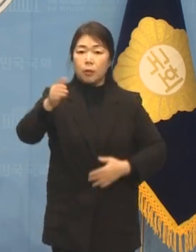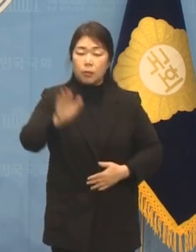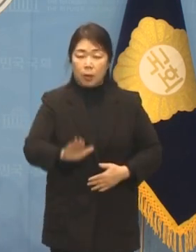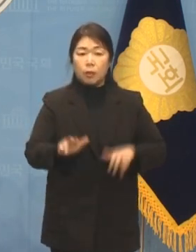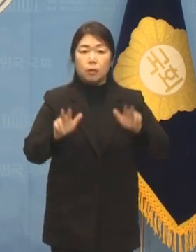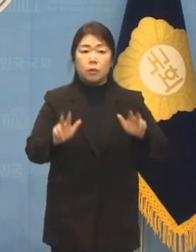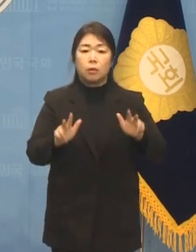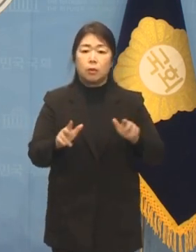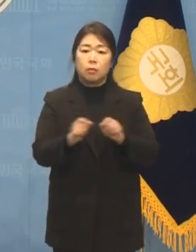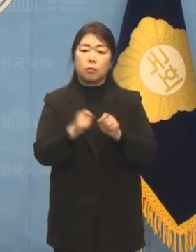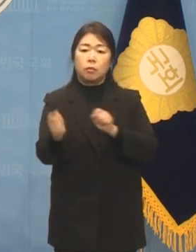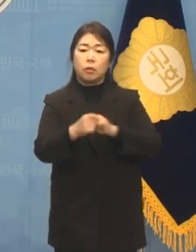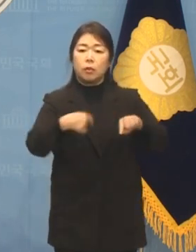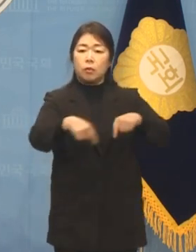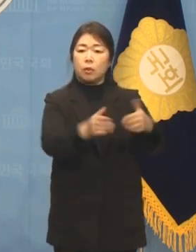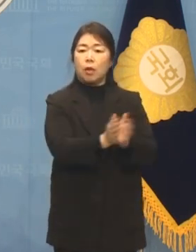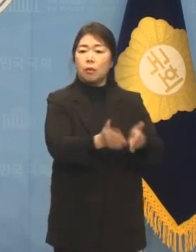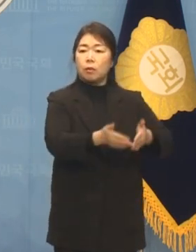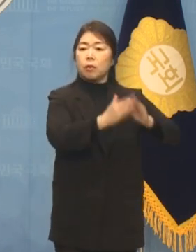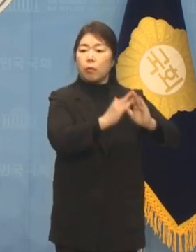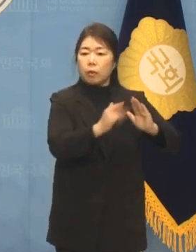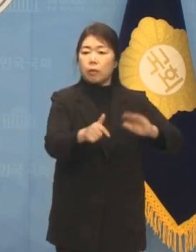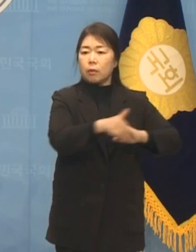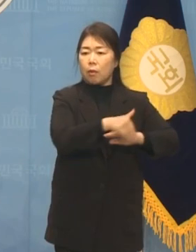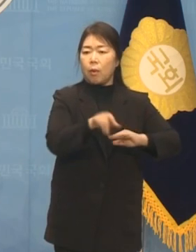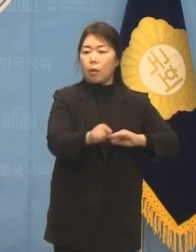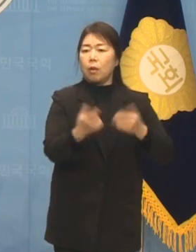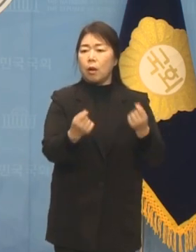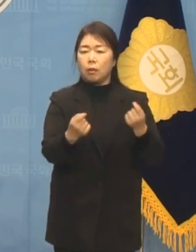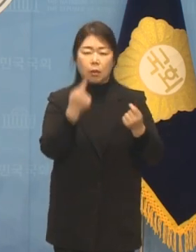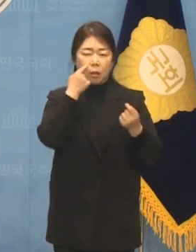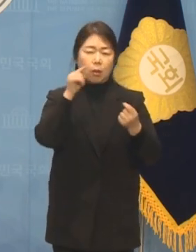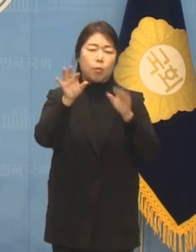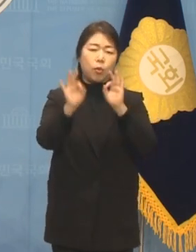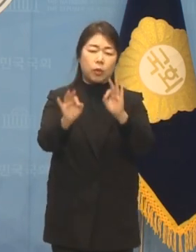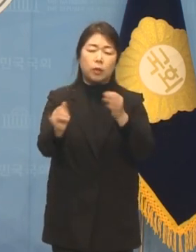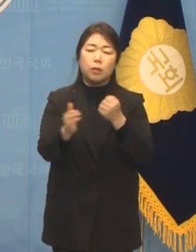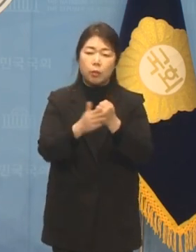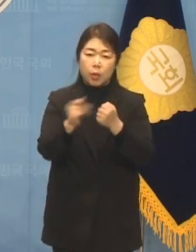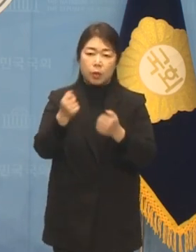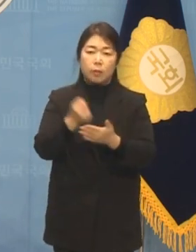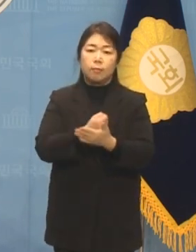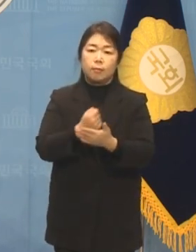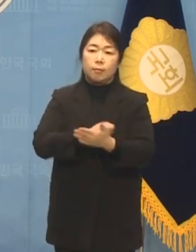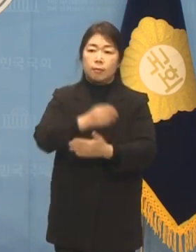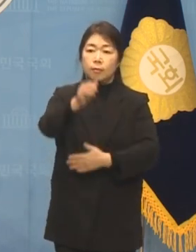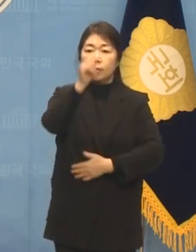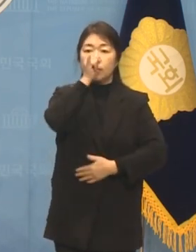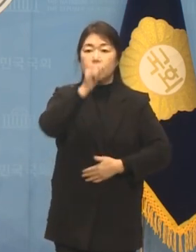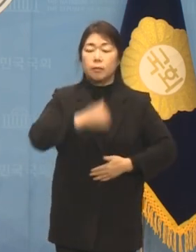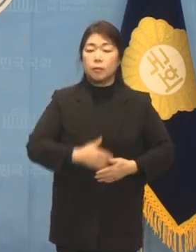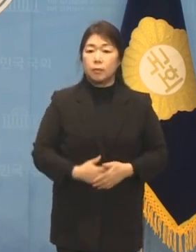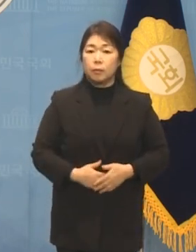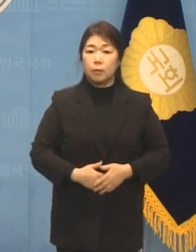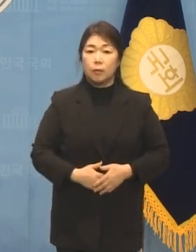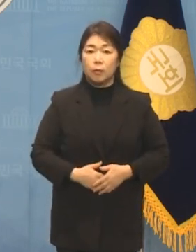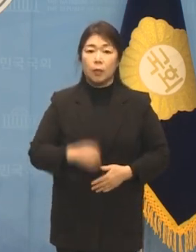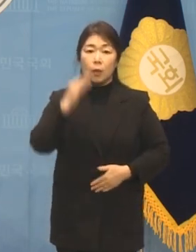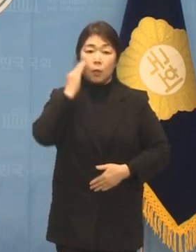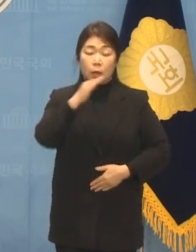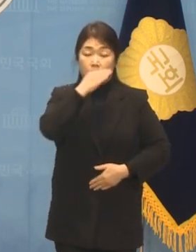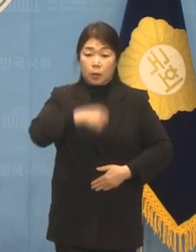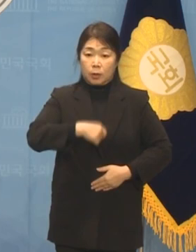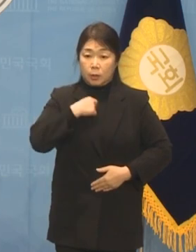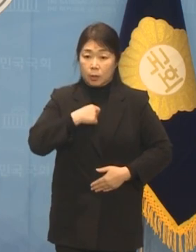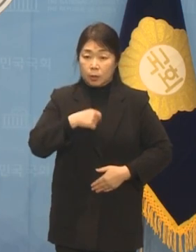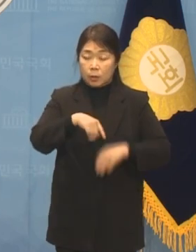여전히 위성정당을 만들겠다는 아쉬운 지점이 있는 건 역시 사실입니다. 녹색정의당은